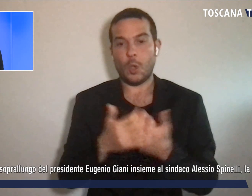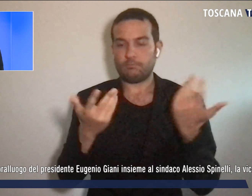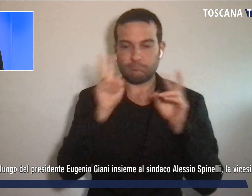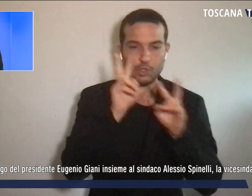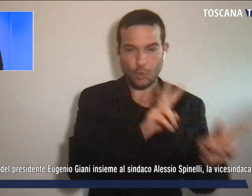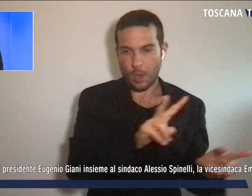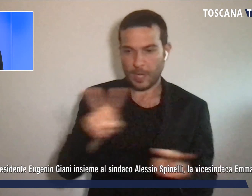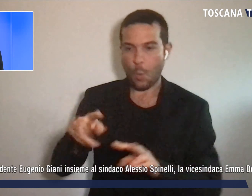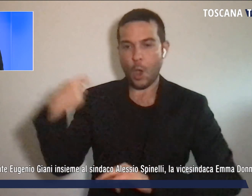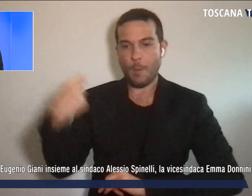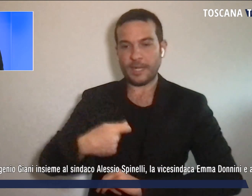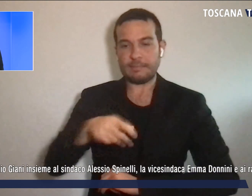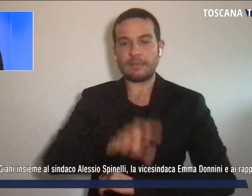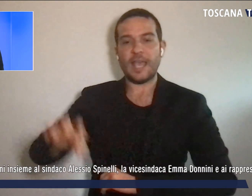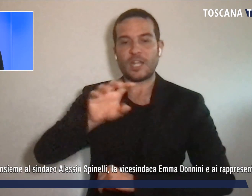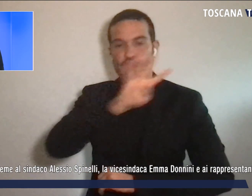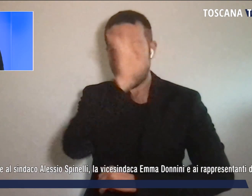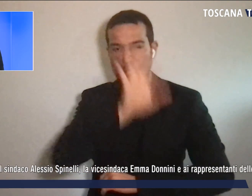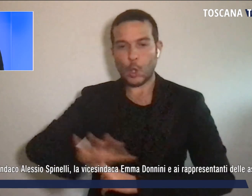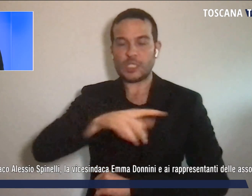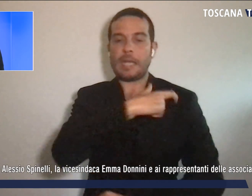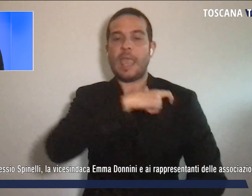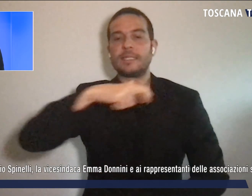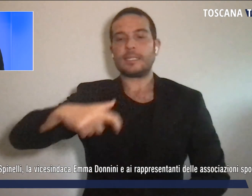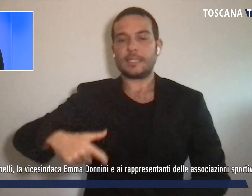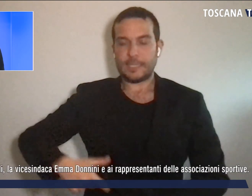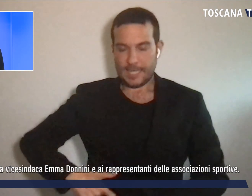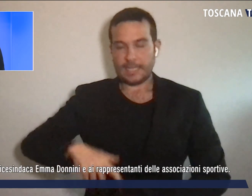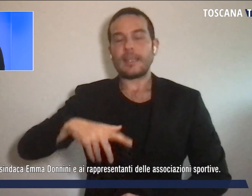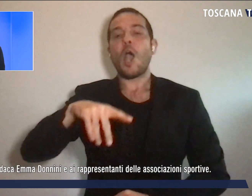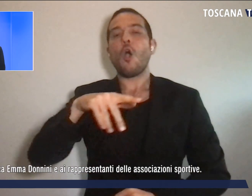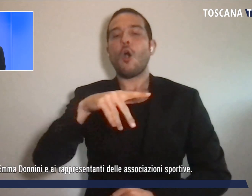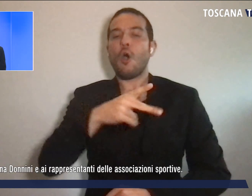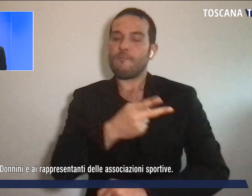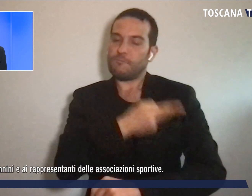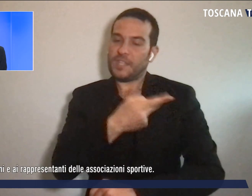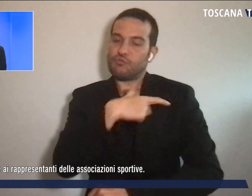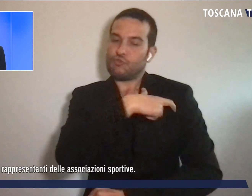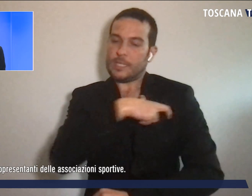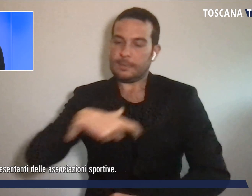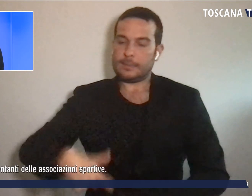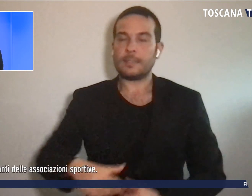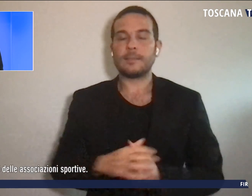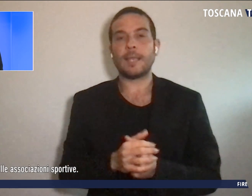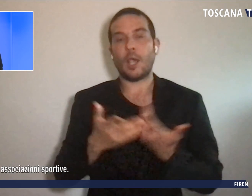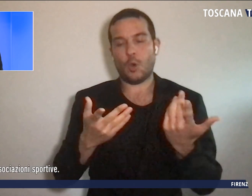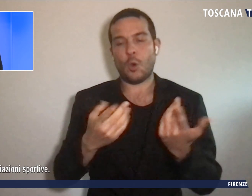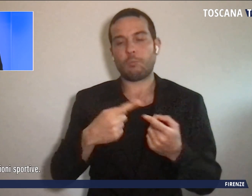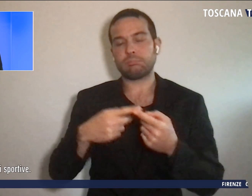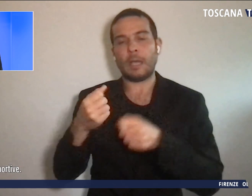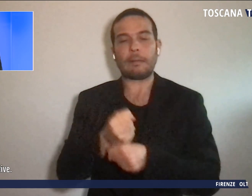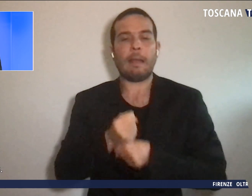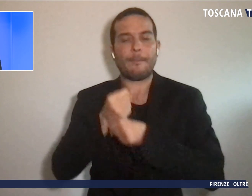della regione toscana e del sindaco e della vice sindaca e i rappresentanti delle associazioni